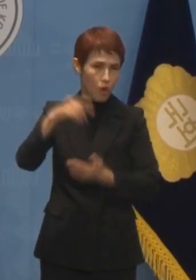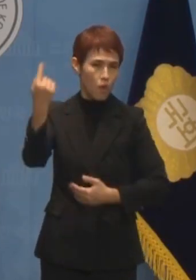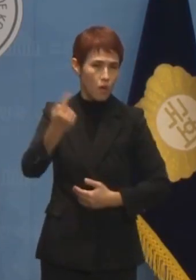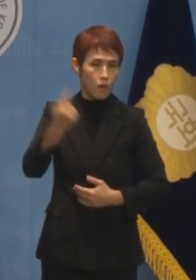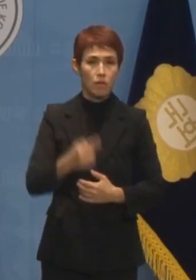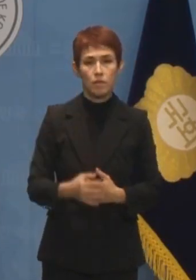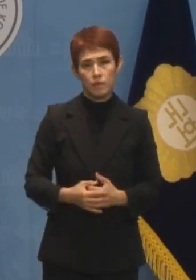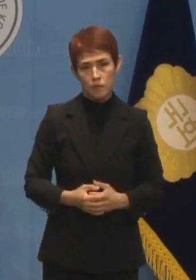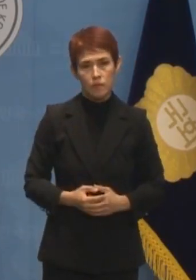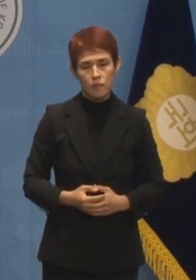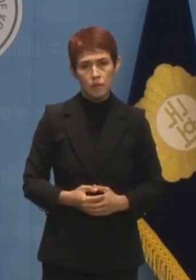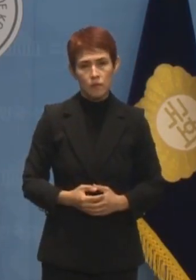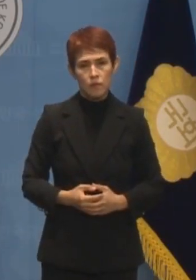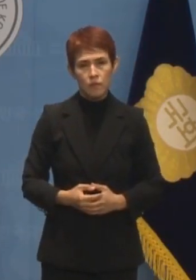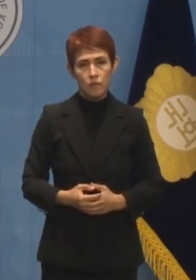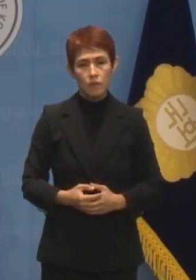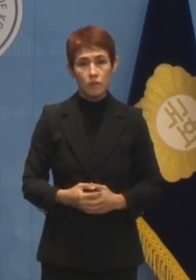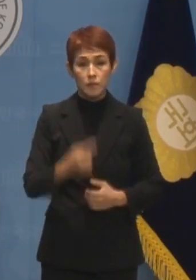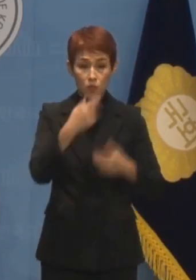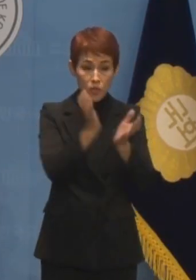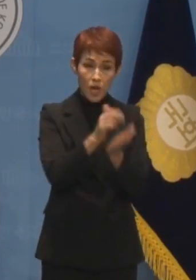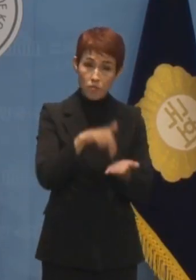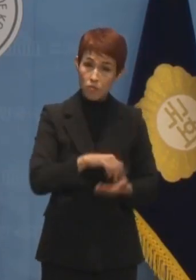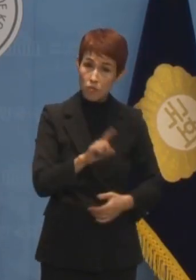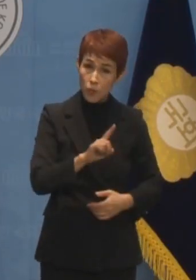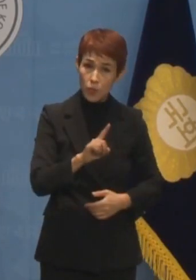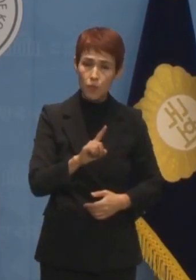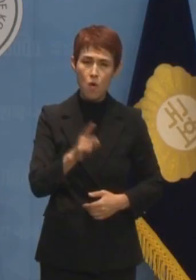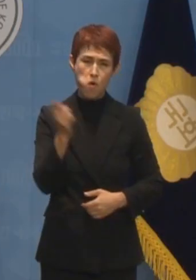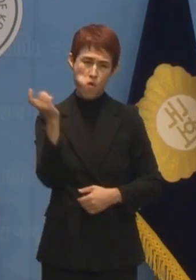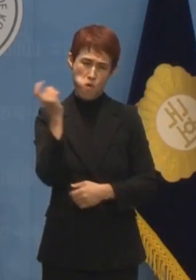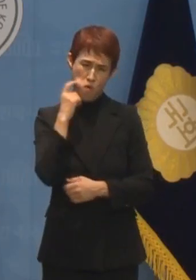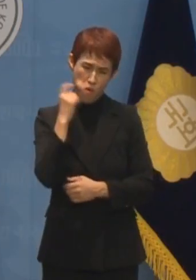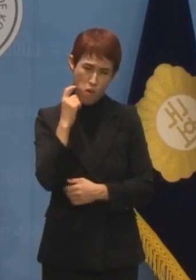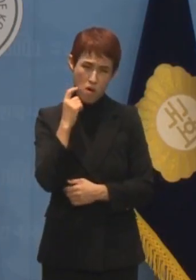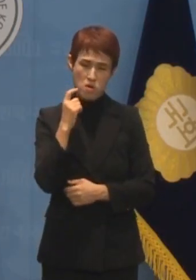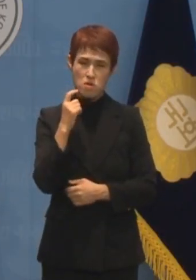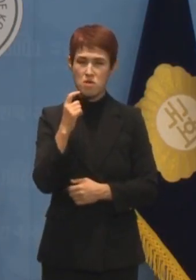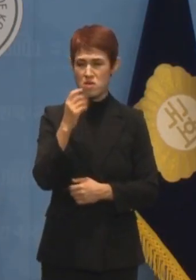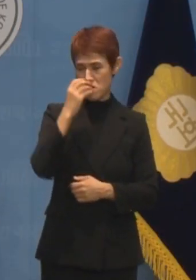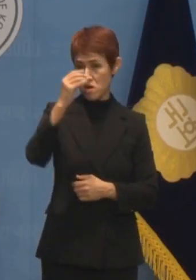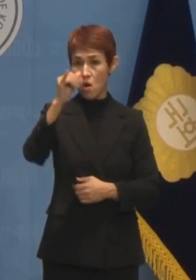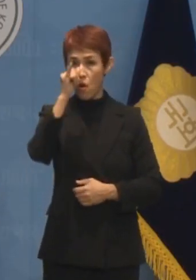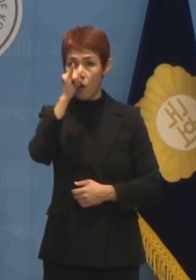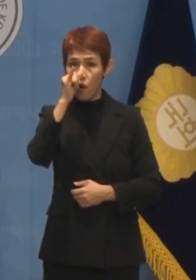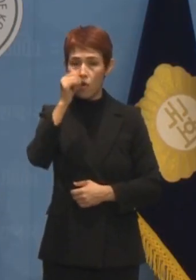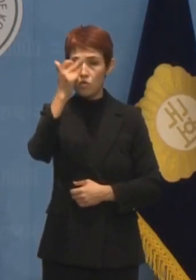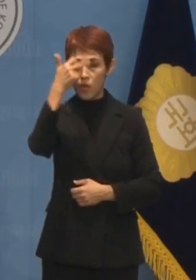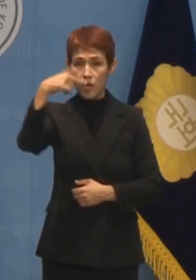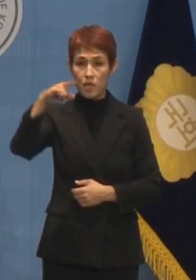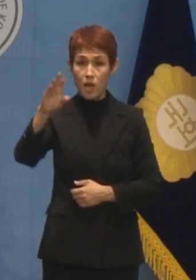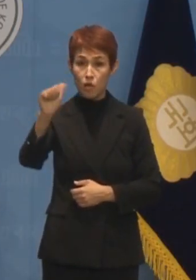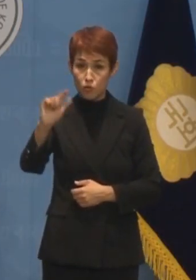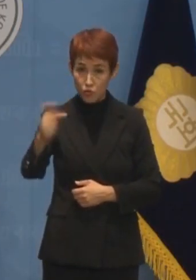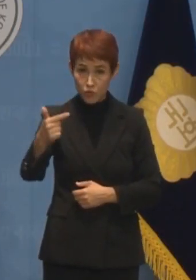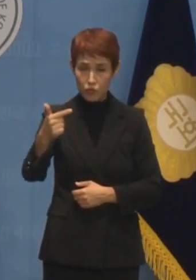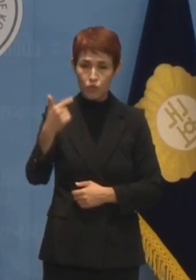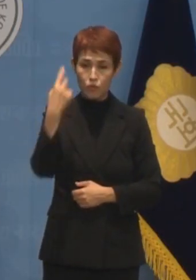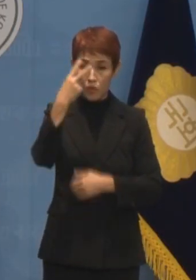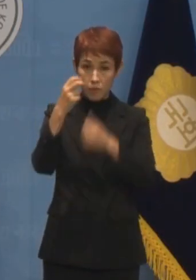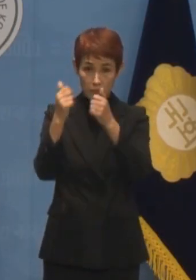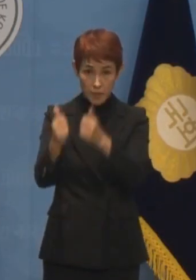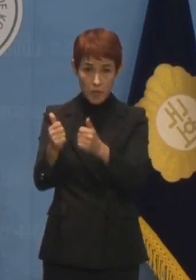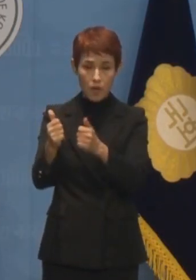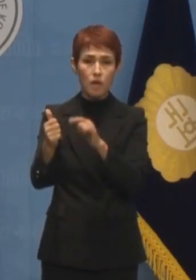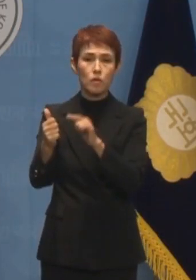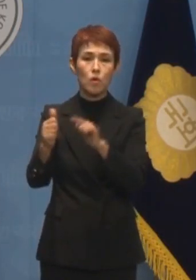더불어민주당은 거짓말과 기만으로 국민을 저버린 최재훈 부장검사 등 이번